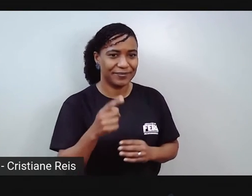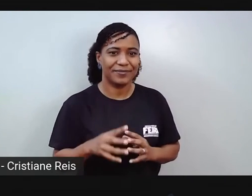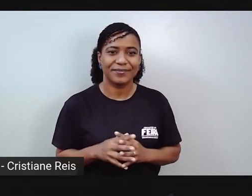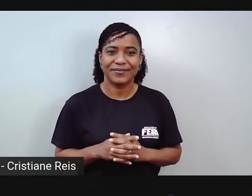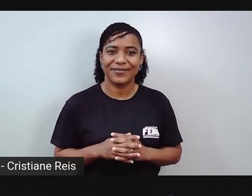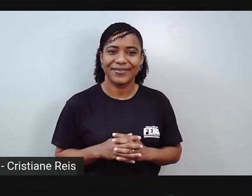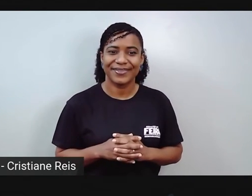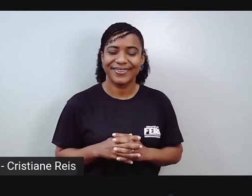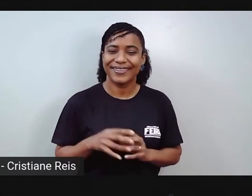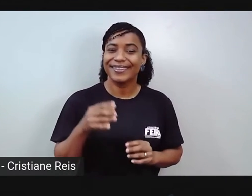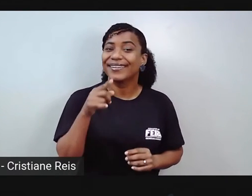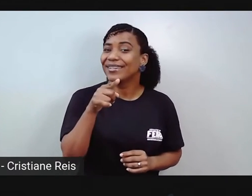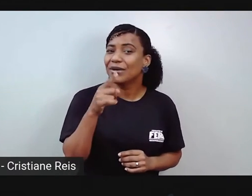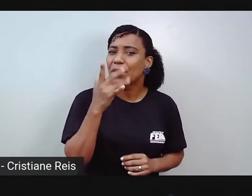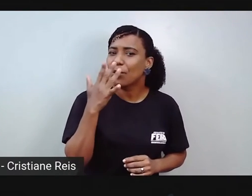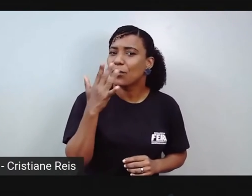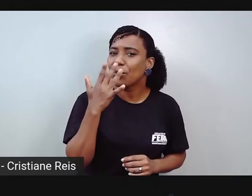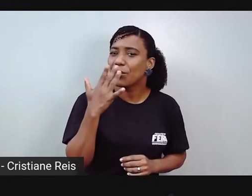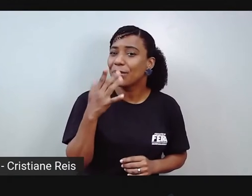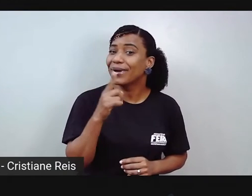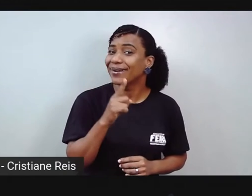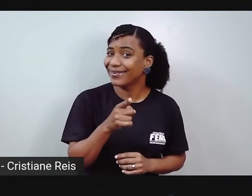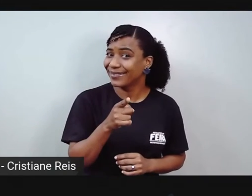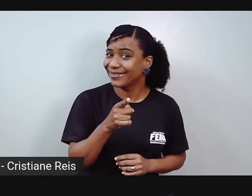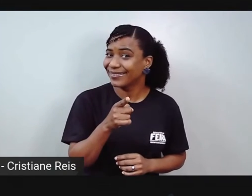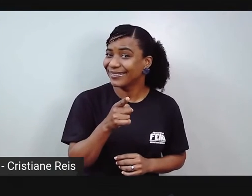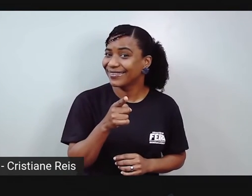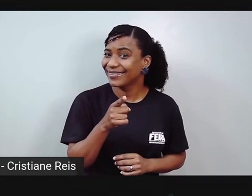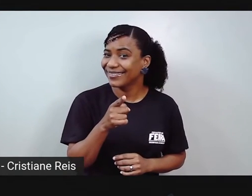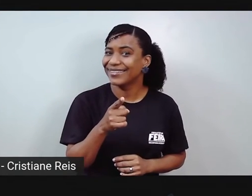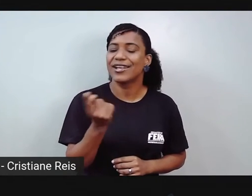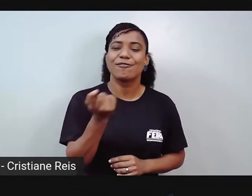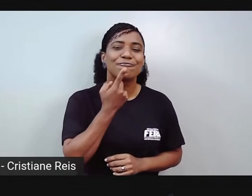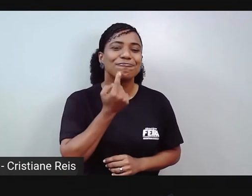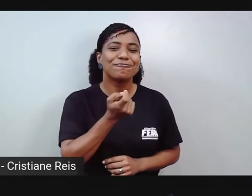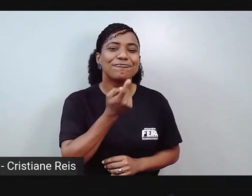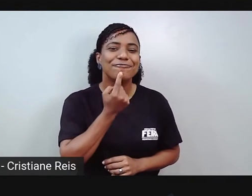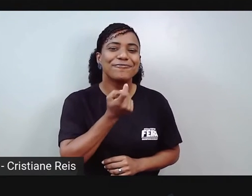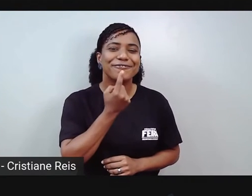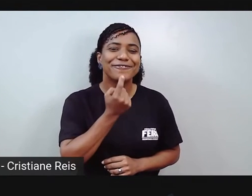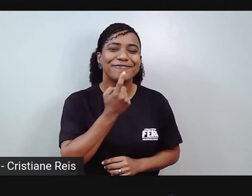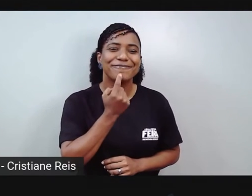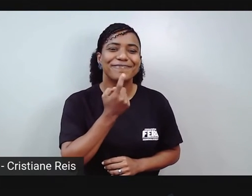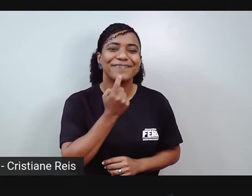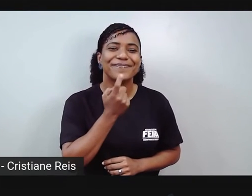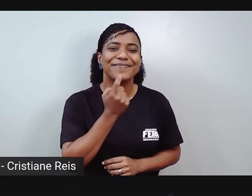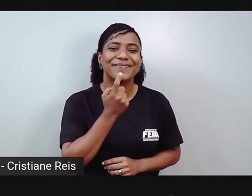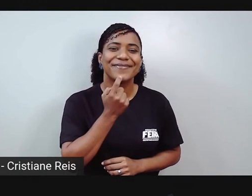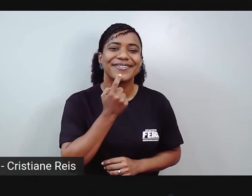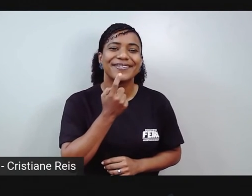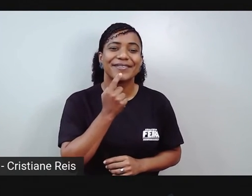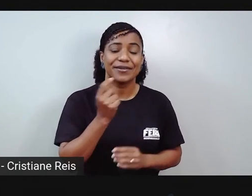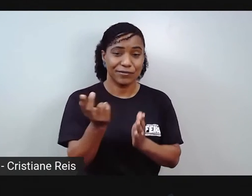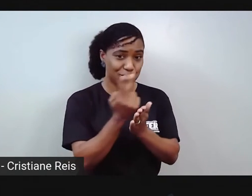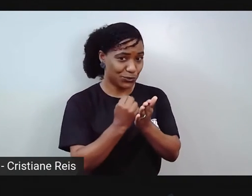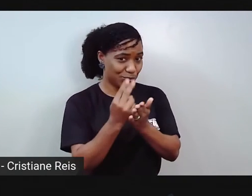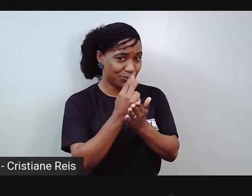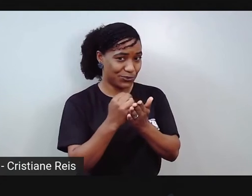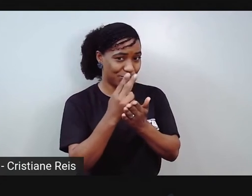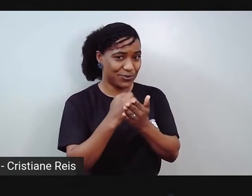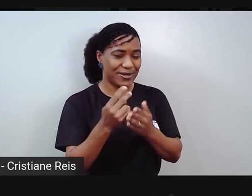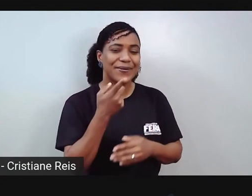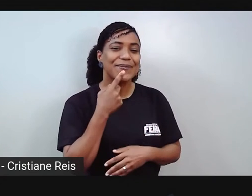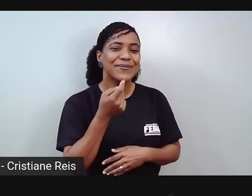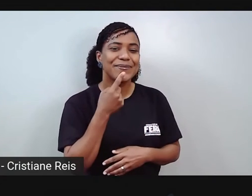canetinha que cor é essa, meninada? Hum, vermelha. E vou fazer uns desenhos vermelhos no